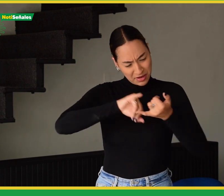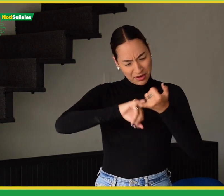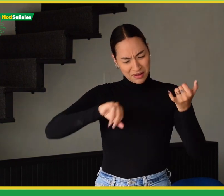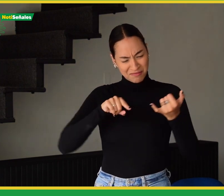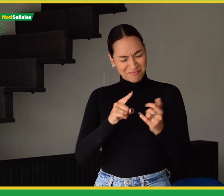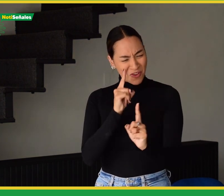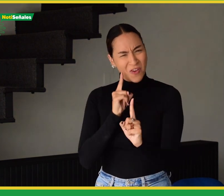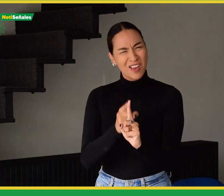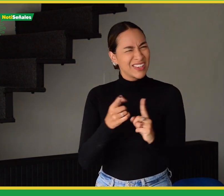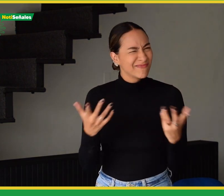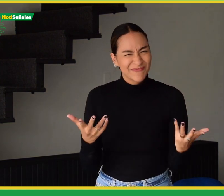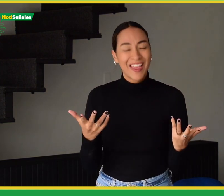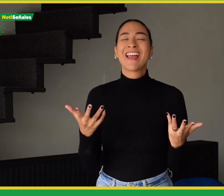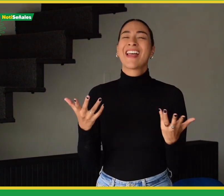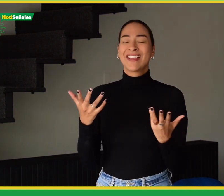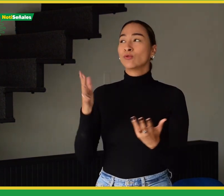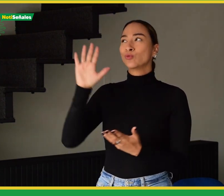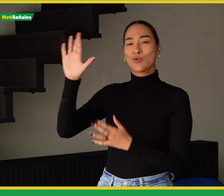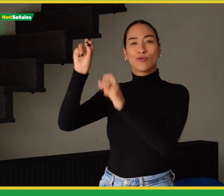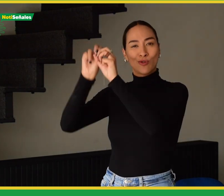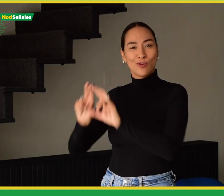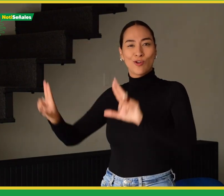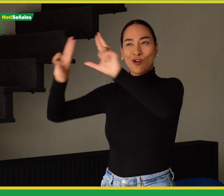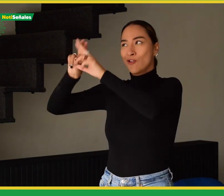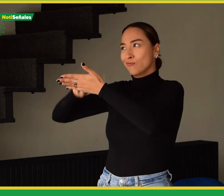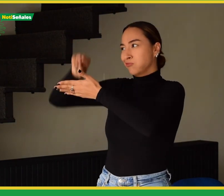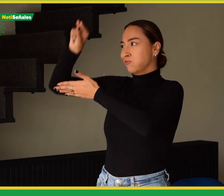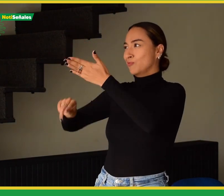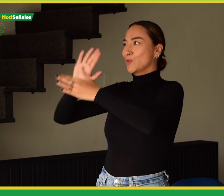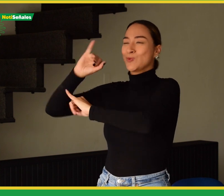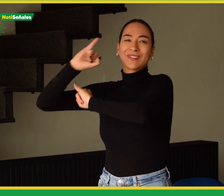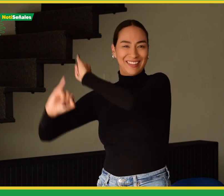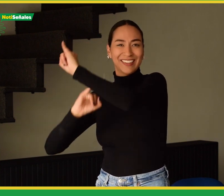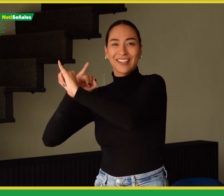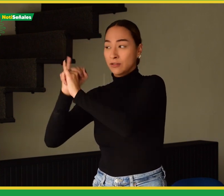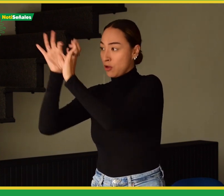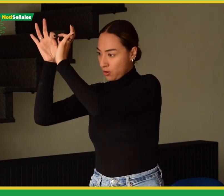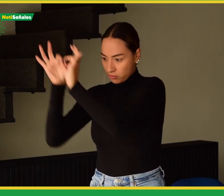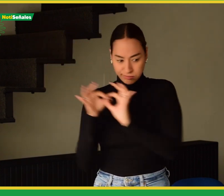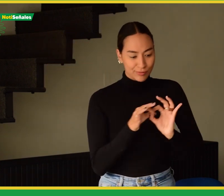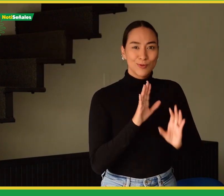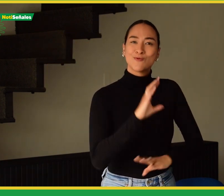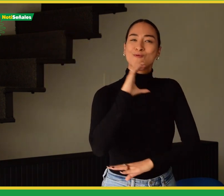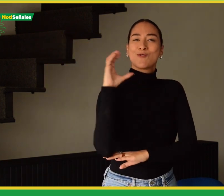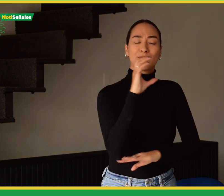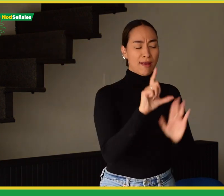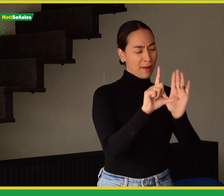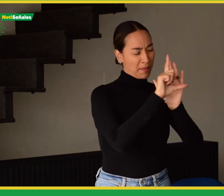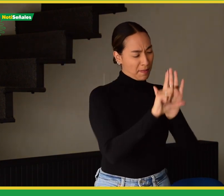Discapacidad, ¿qué objetivo tienen? De acuerdo con el vínculo que existe entre la Convención Internacional CDPD de la ONU con Colombia